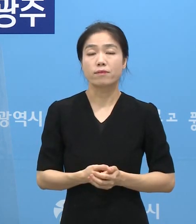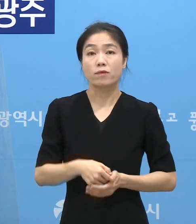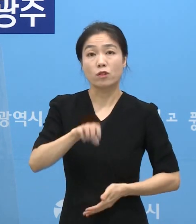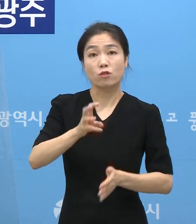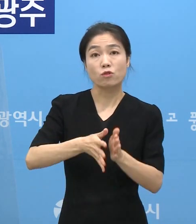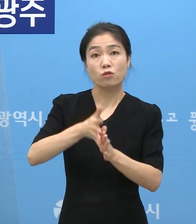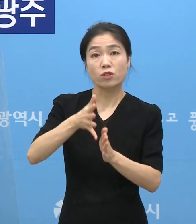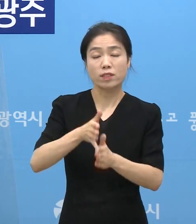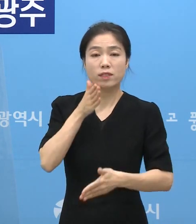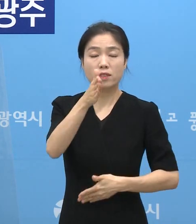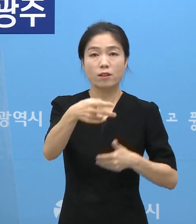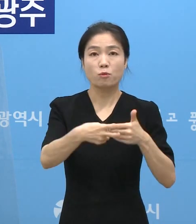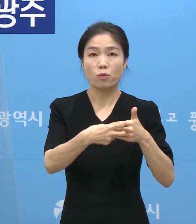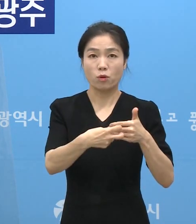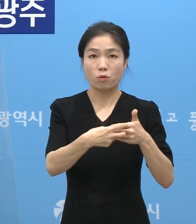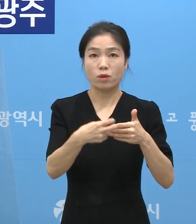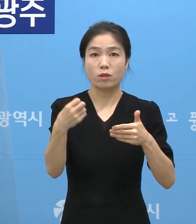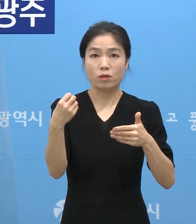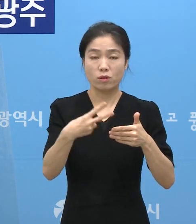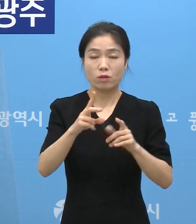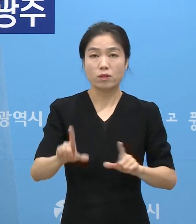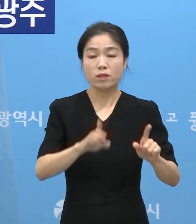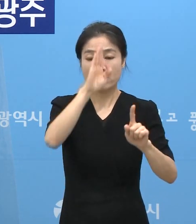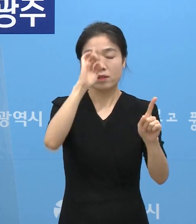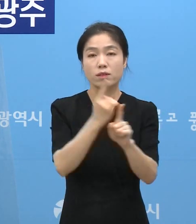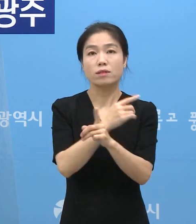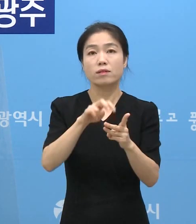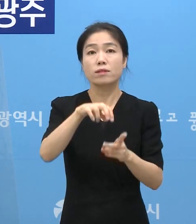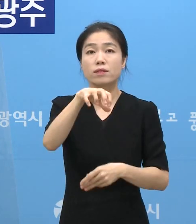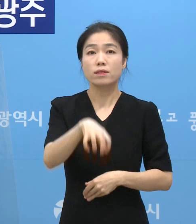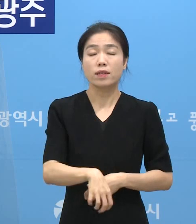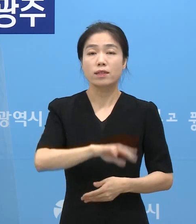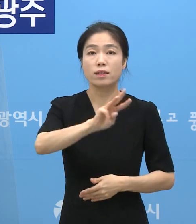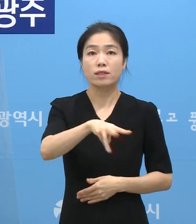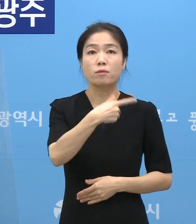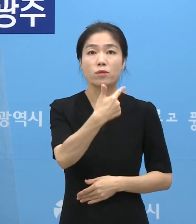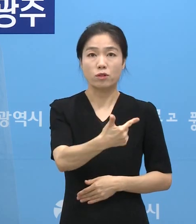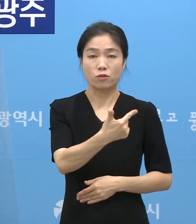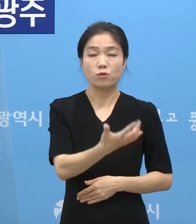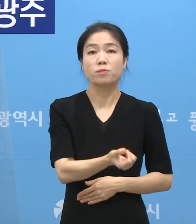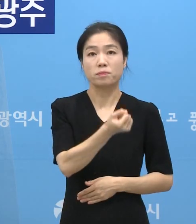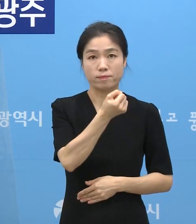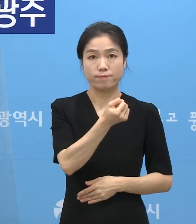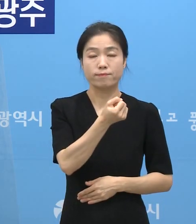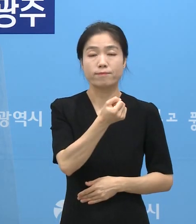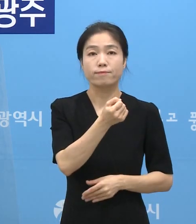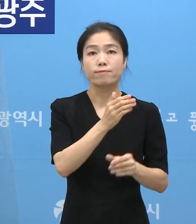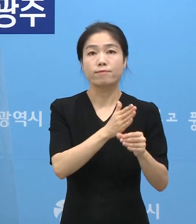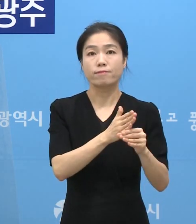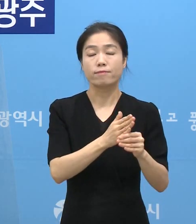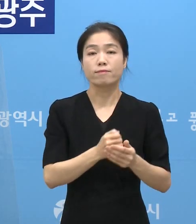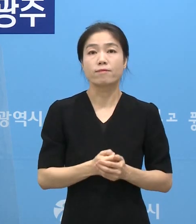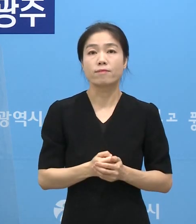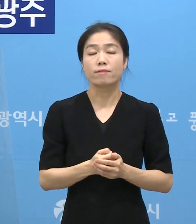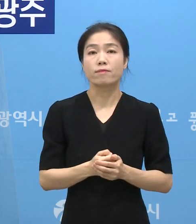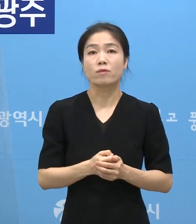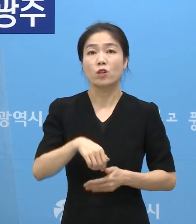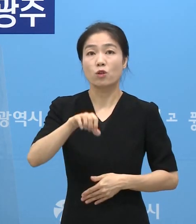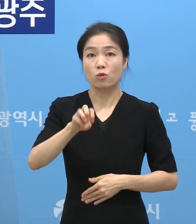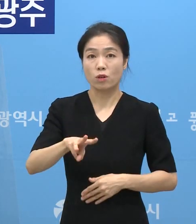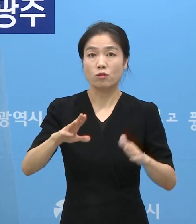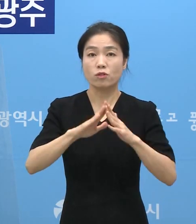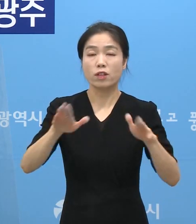전담병원과 생활치료센터 306병상을 갖추고 있습니다. 또한 광주와